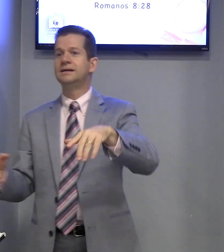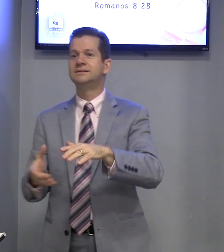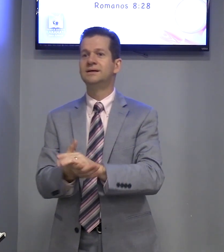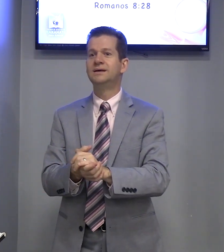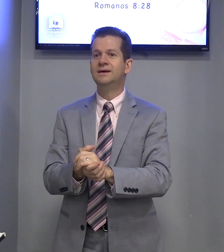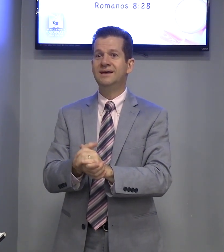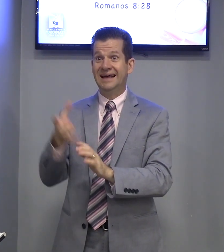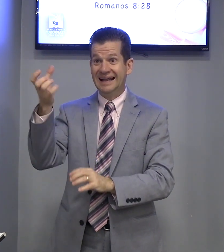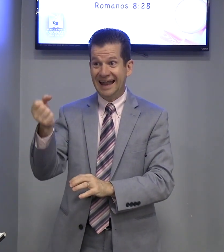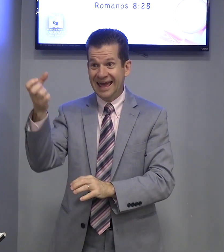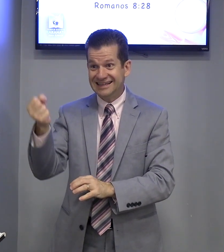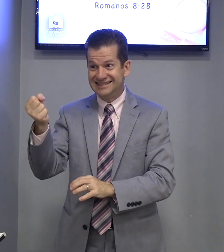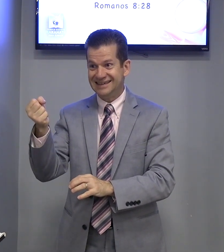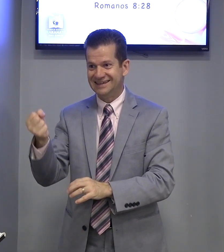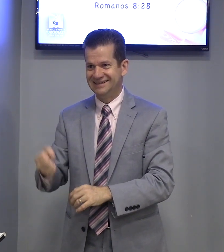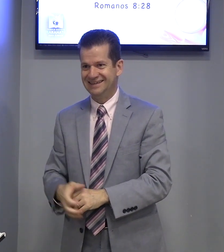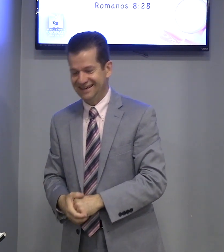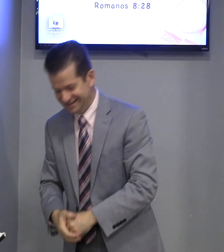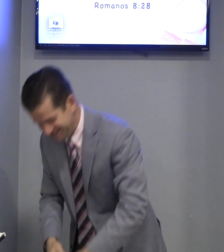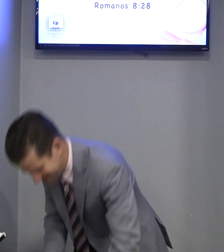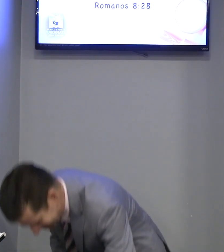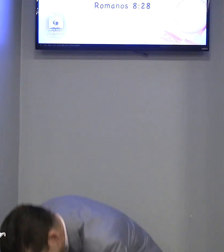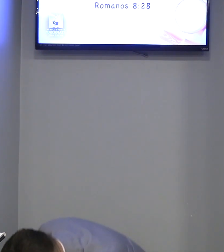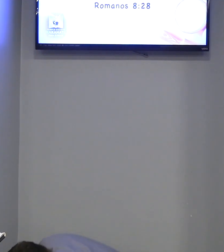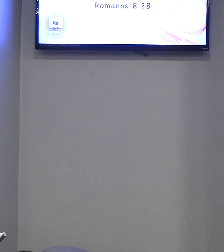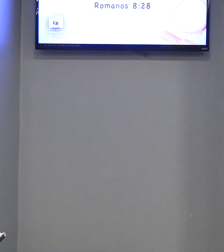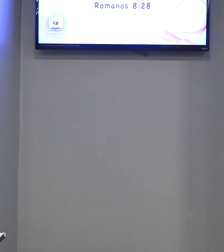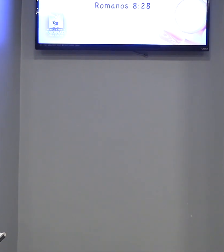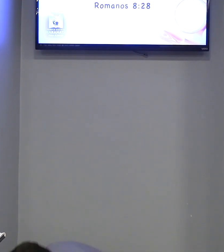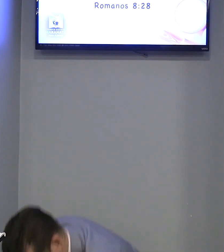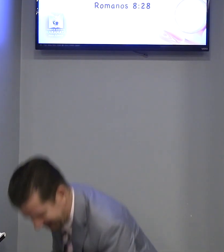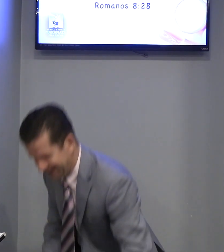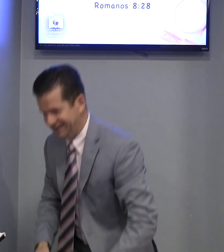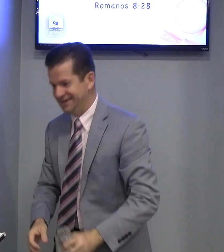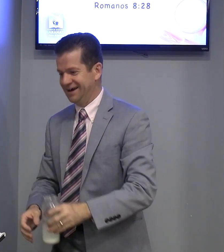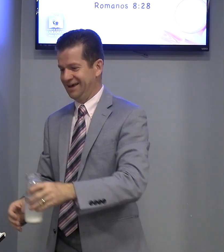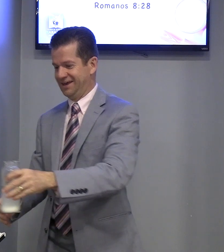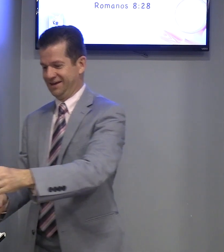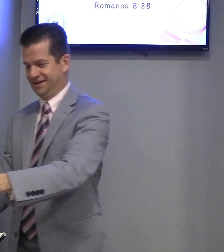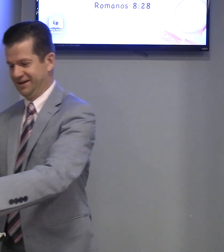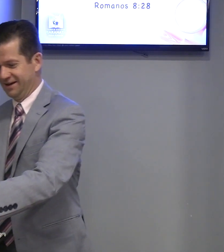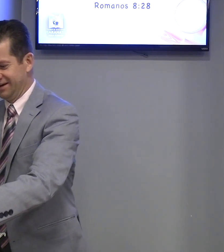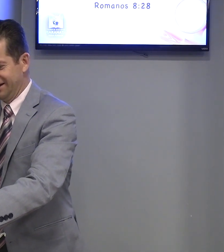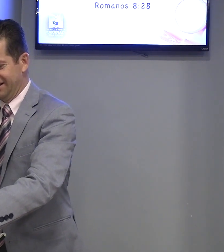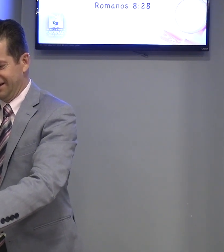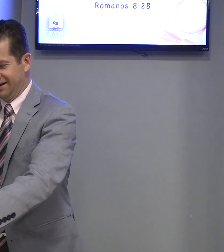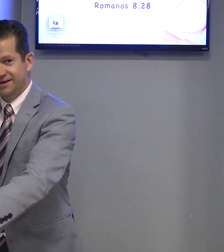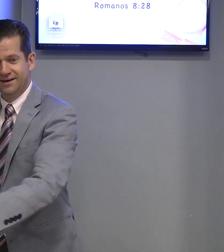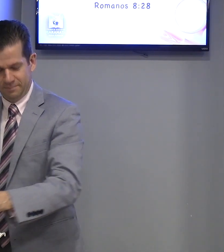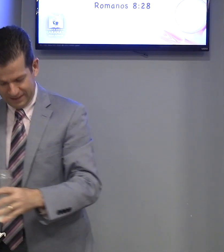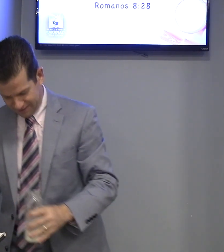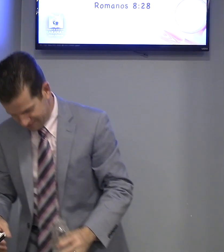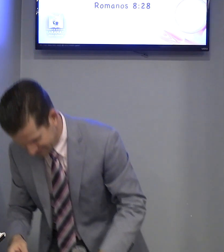Farinha. Leite. Leite. Leite. E aí? Oh, leite.